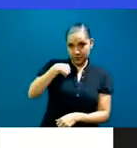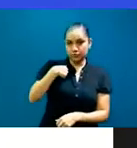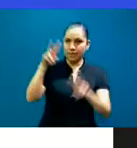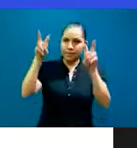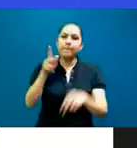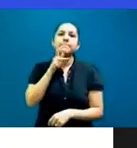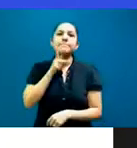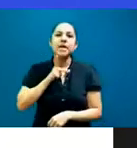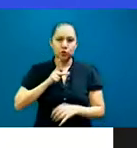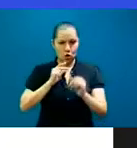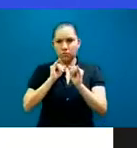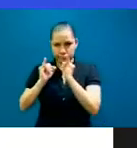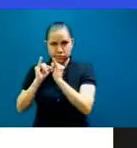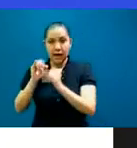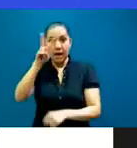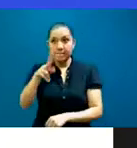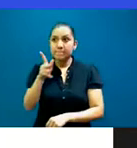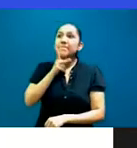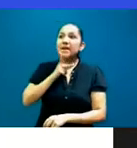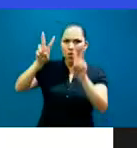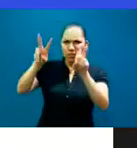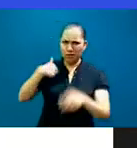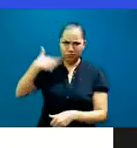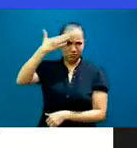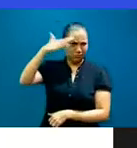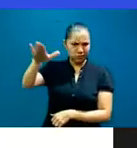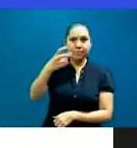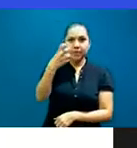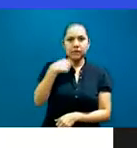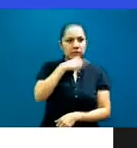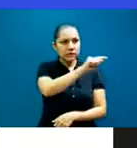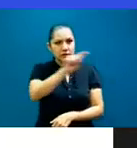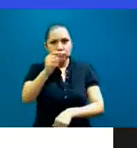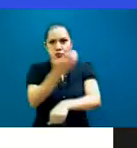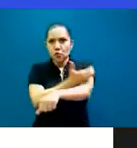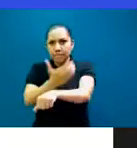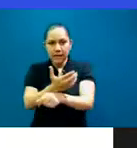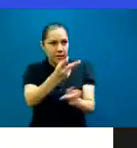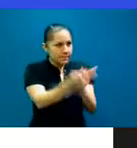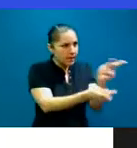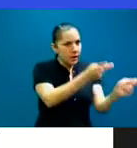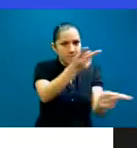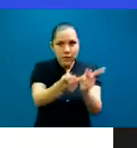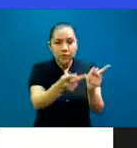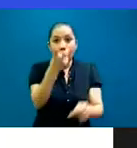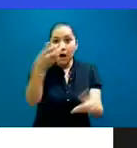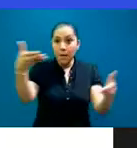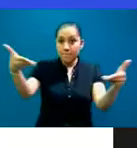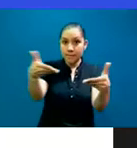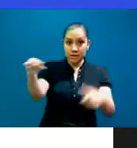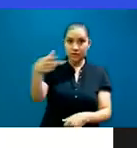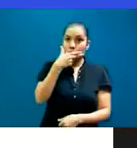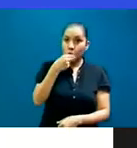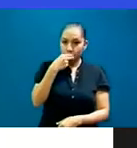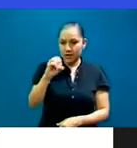un tema totalmente desconocido para mí. Por lo que empecé a preguntar entre colegas y es así como me presentaron al profesor Oliveira, quien